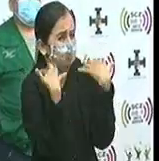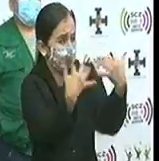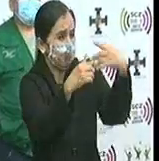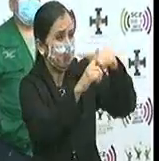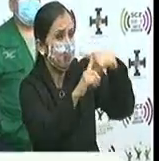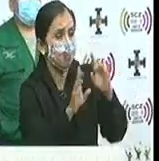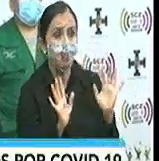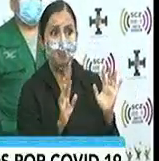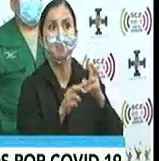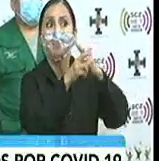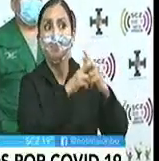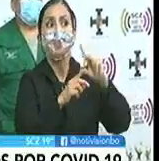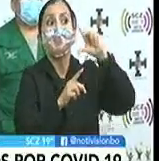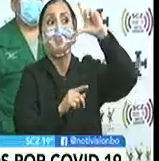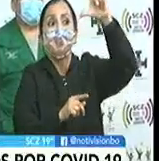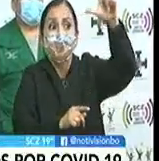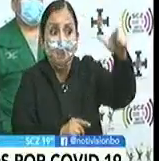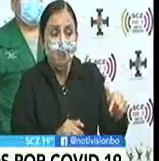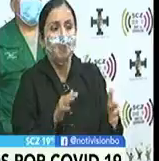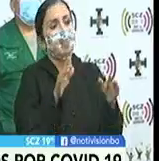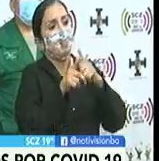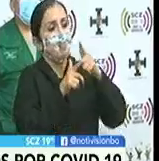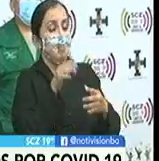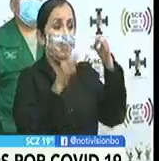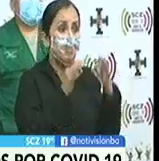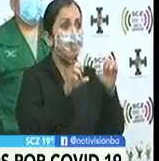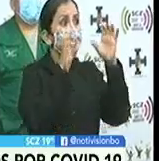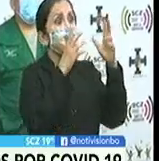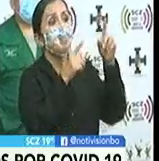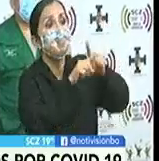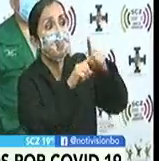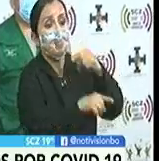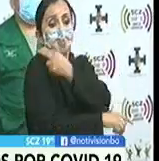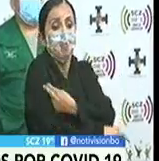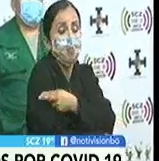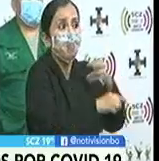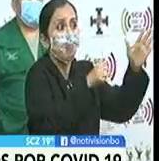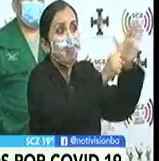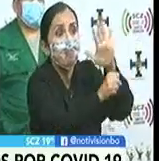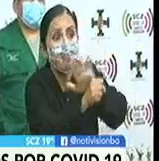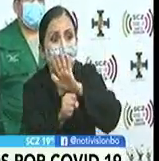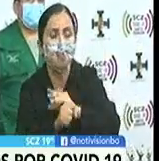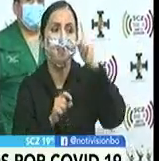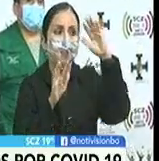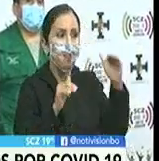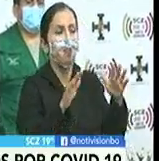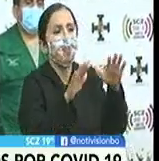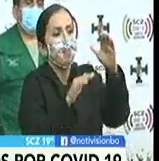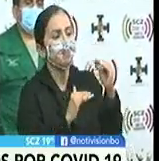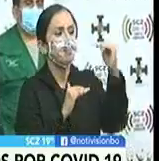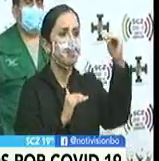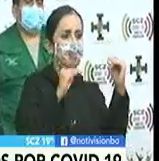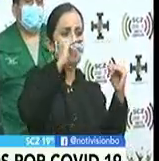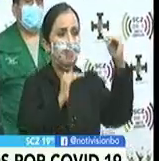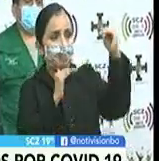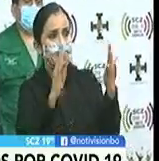hace que sea en un momento en el que tengamos equilibrio entre la capacidad de respuesta del sistema y la aceleración de los casos